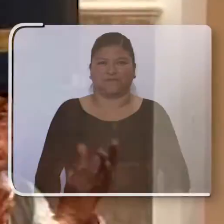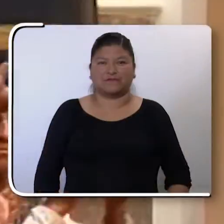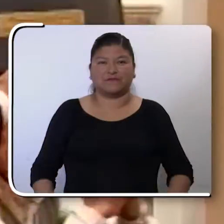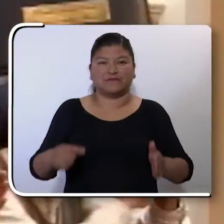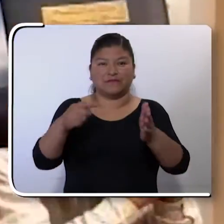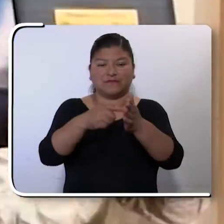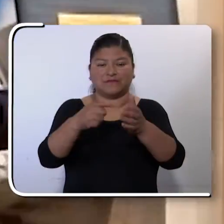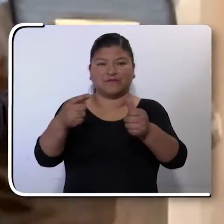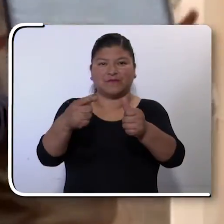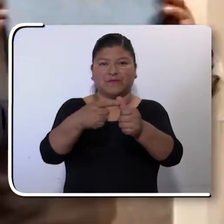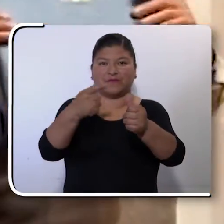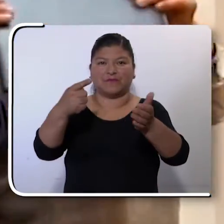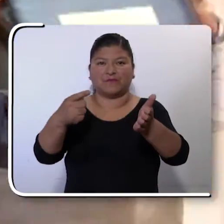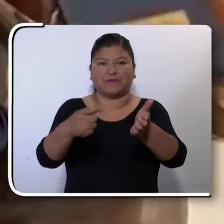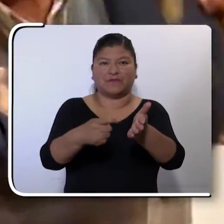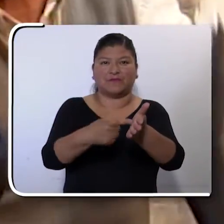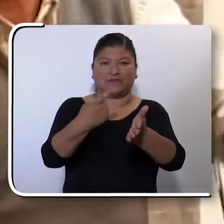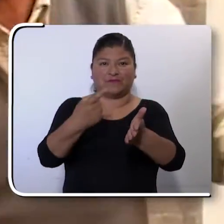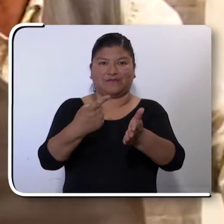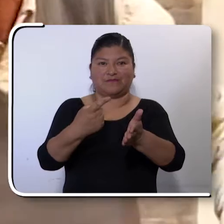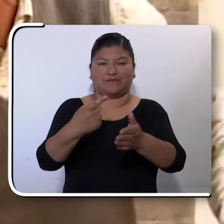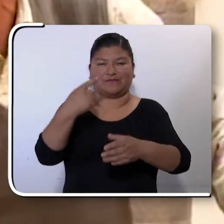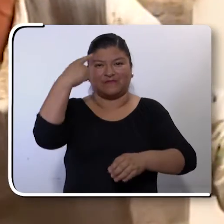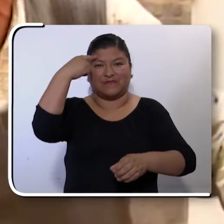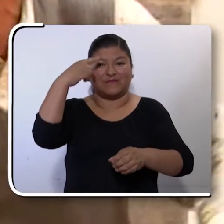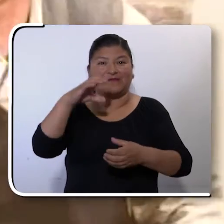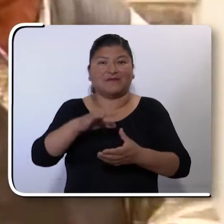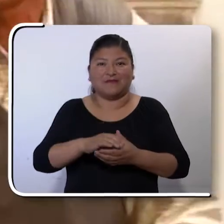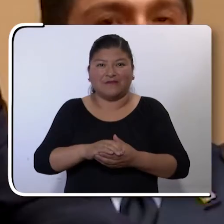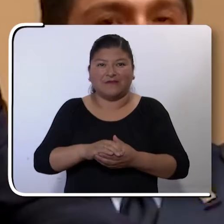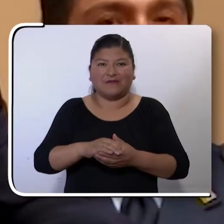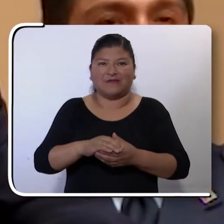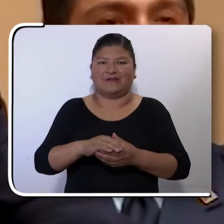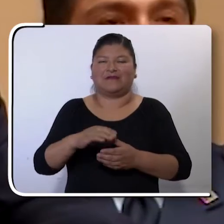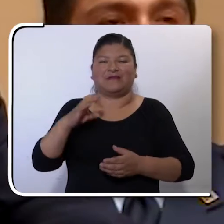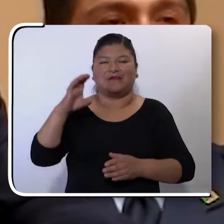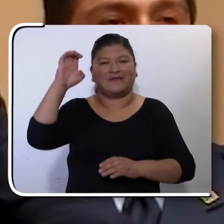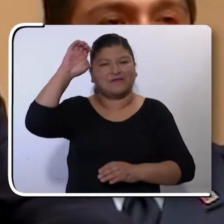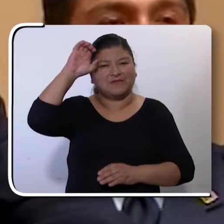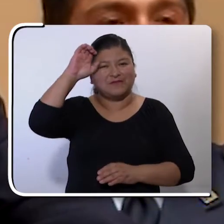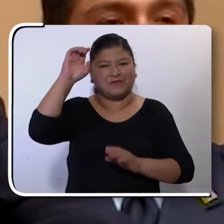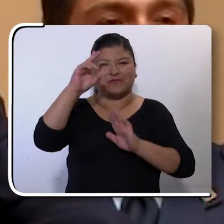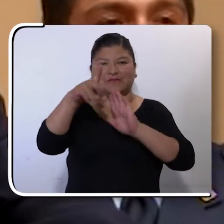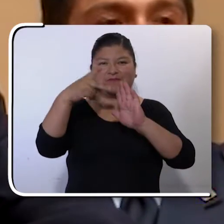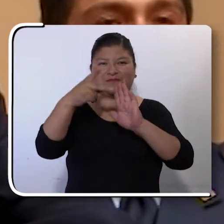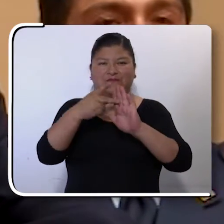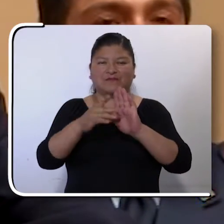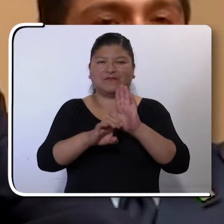Que por primera vez, y creo que es en la única constitución política